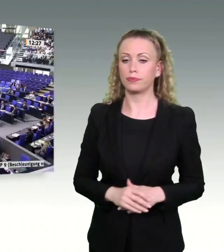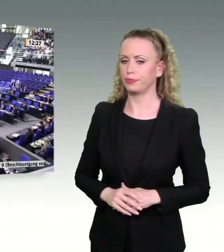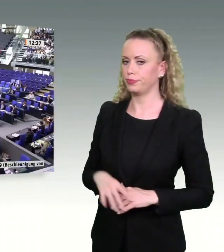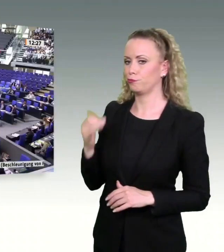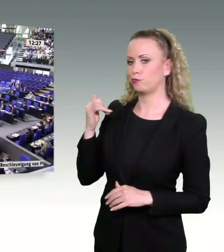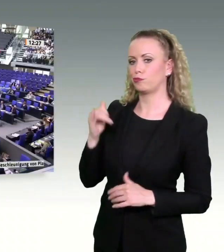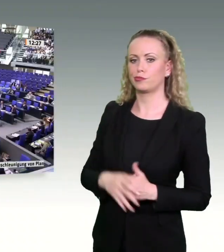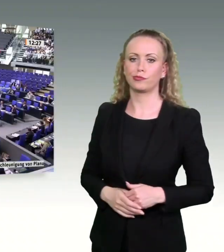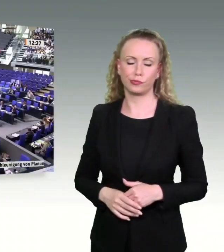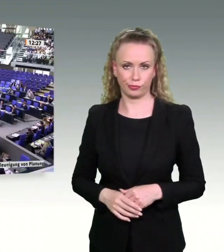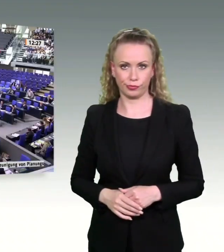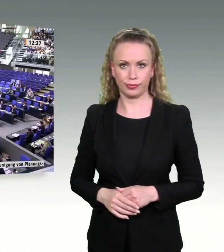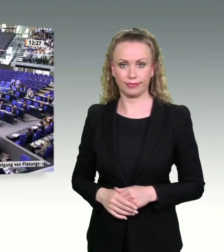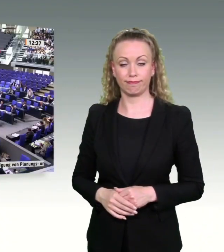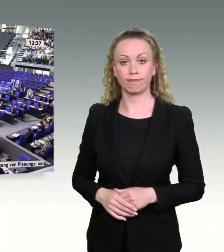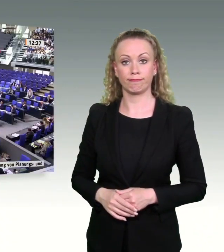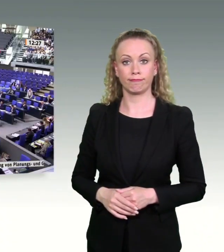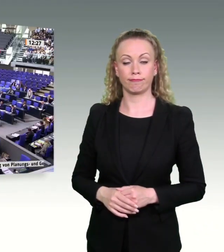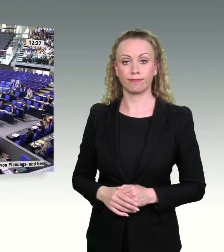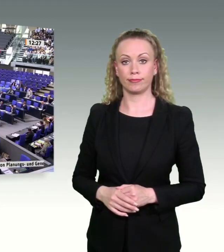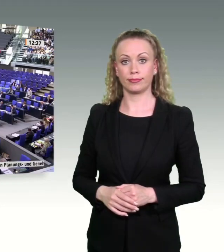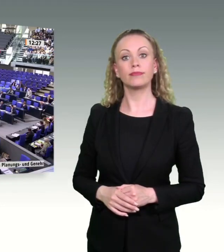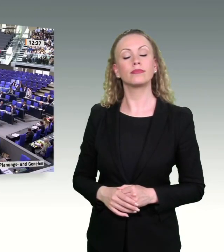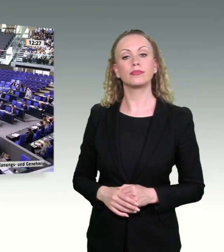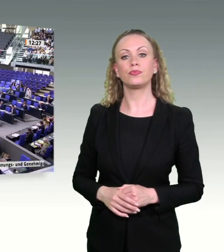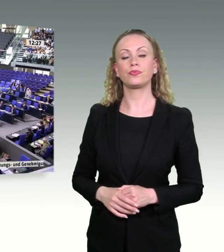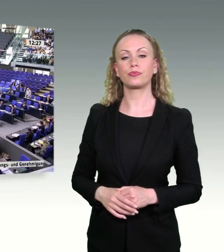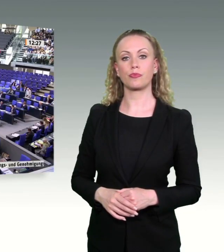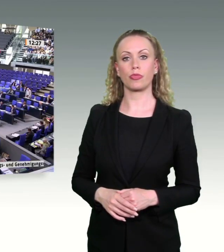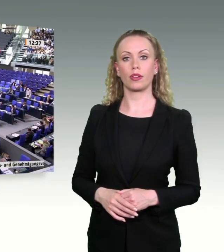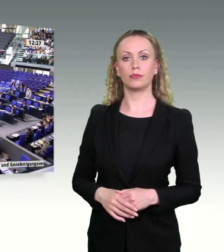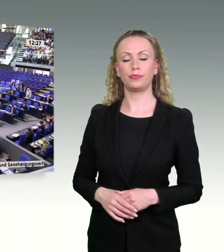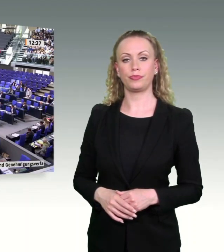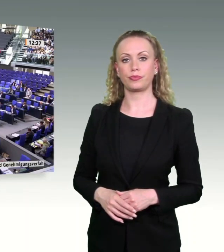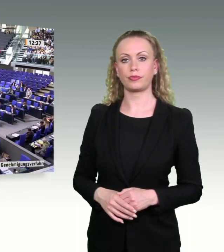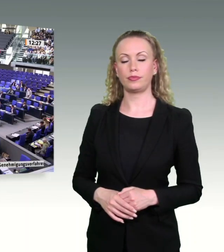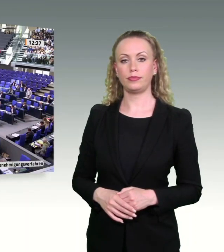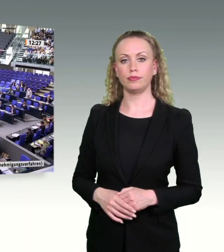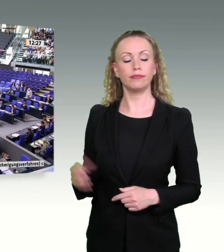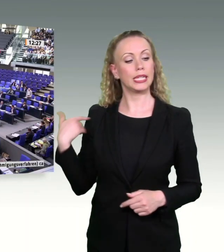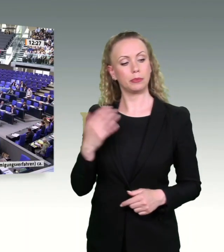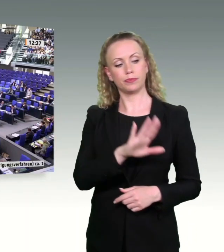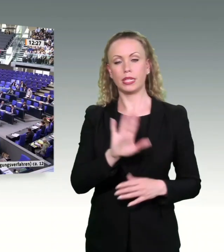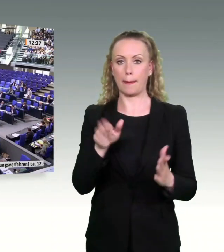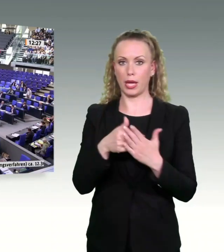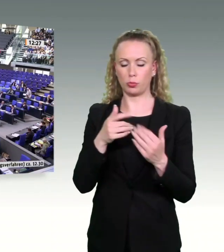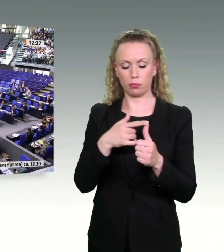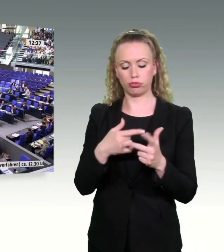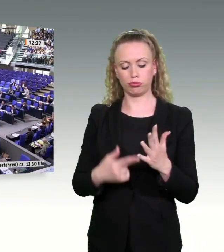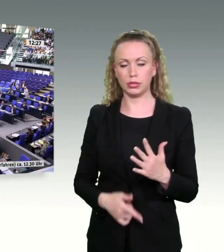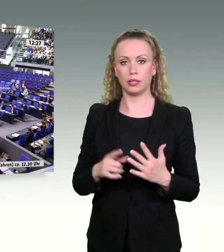Frau Connemann, das haben Sie gerade aufgelistet, was ich mit den alten Geistern der Verkehrspolitik meinte. Sie haben